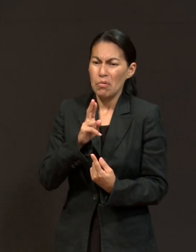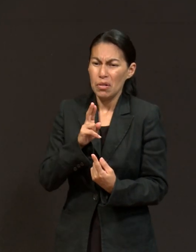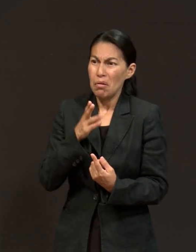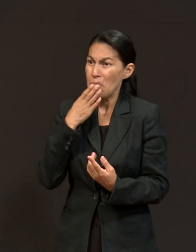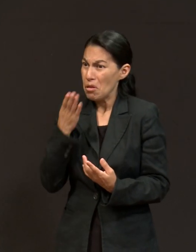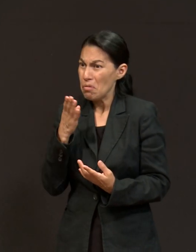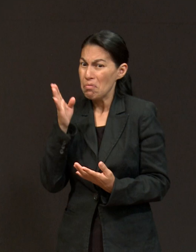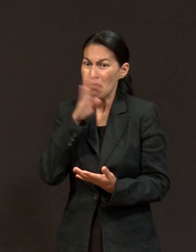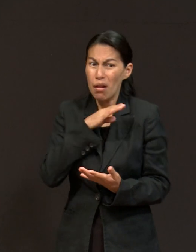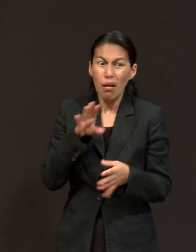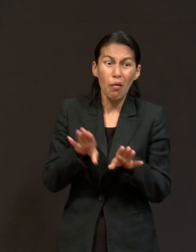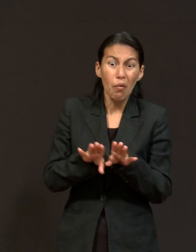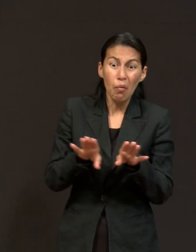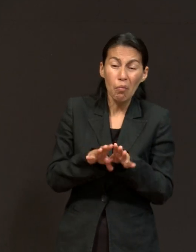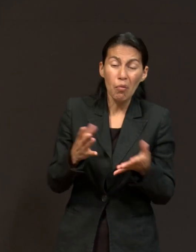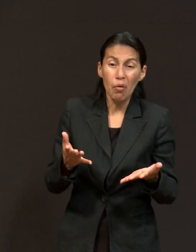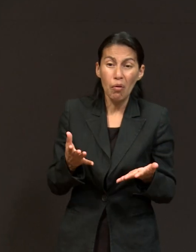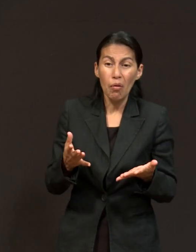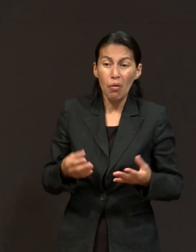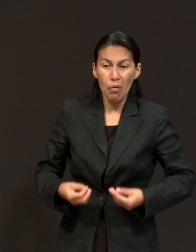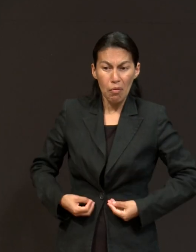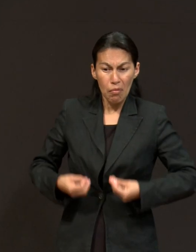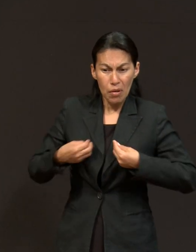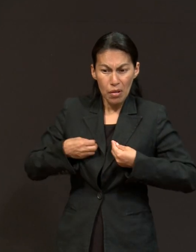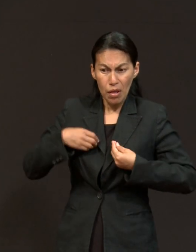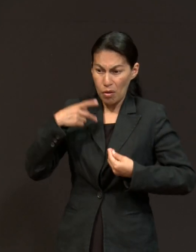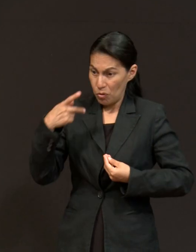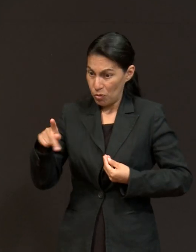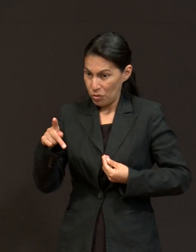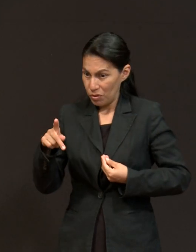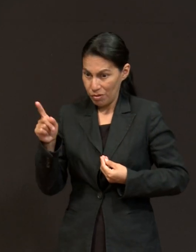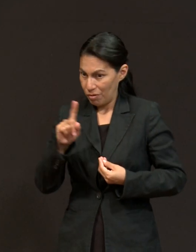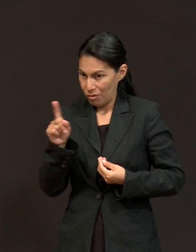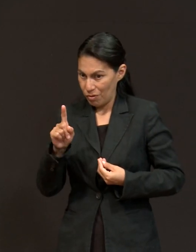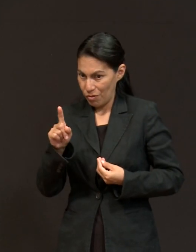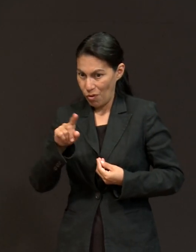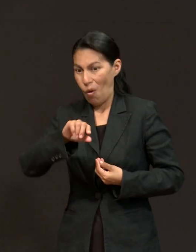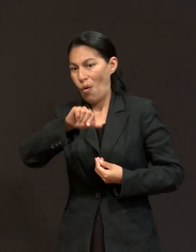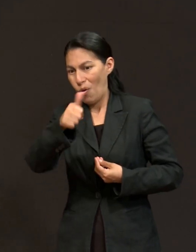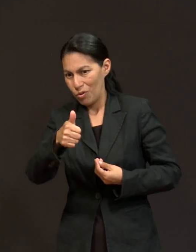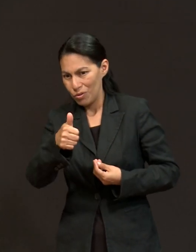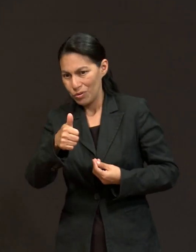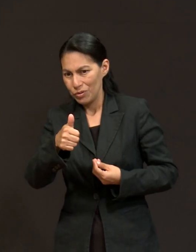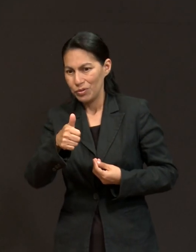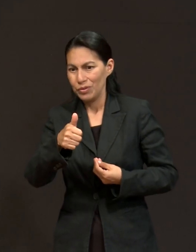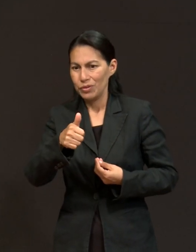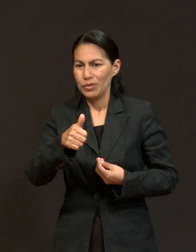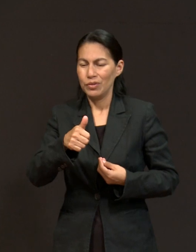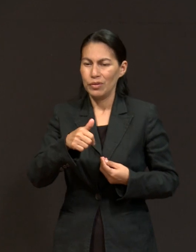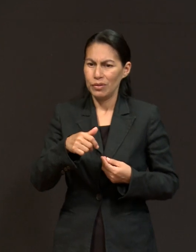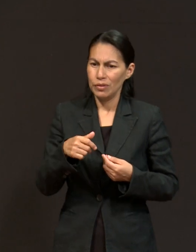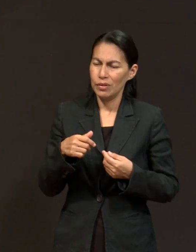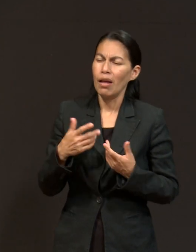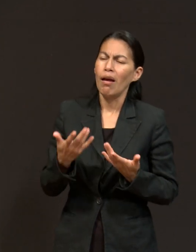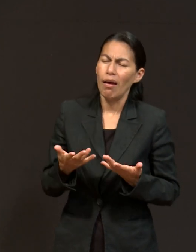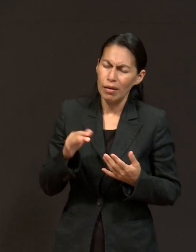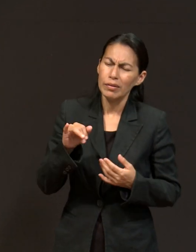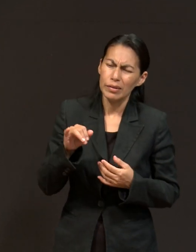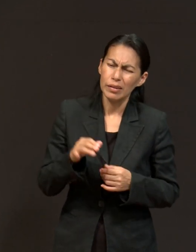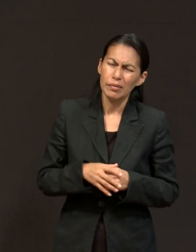certeras mis decisiones? Porque ya la vida no era nada más la tuya, sino también dependía tu responsabilidad de otros. Exactamente.